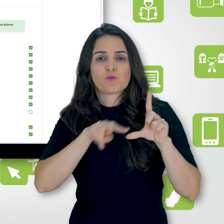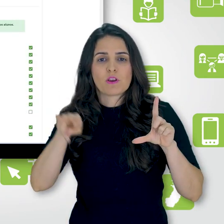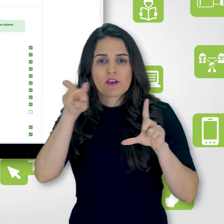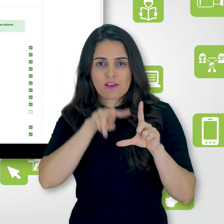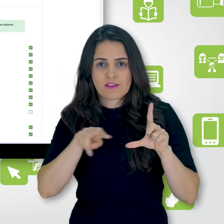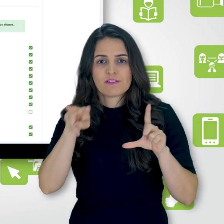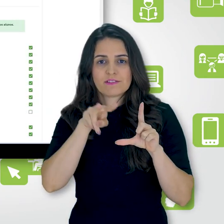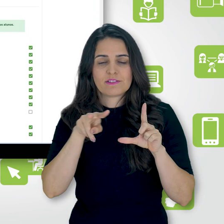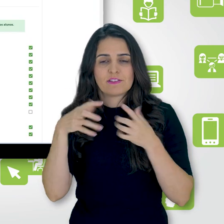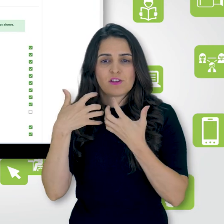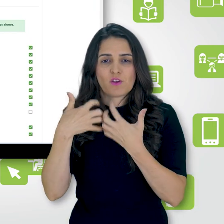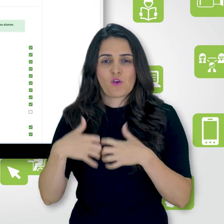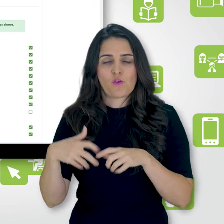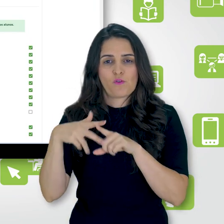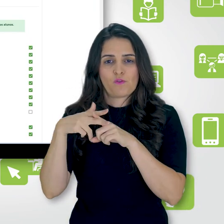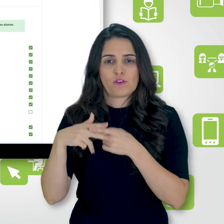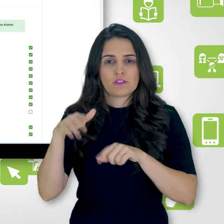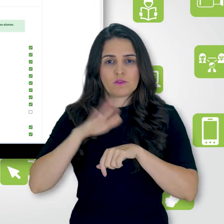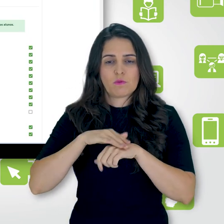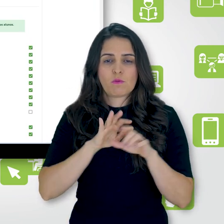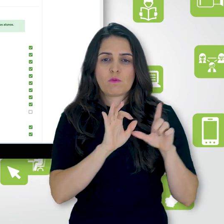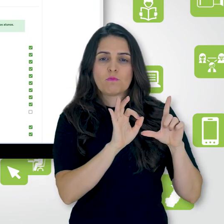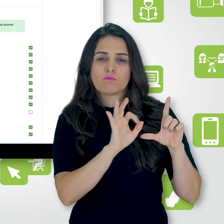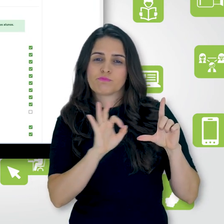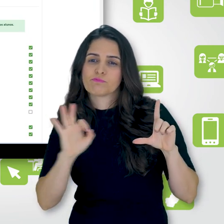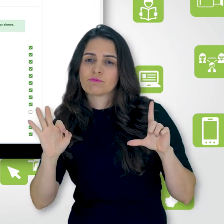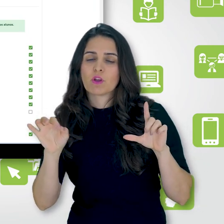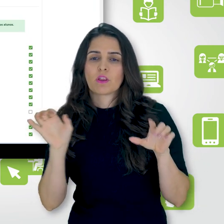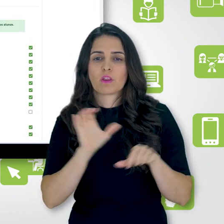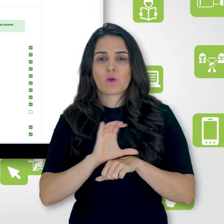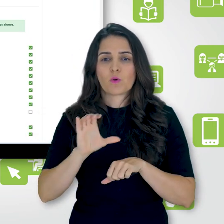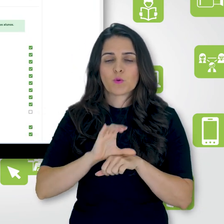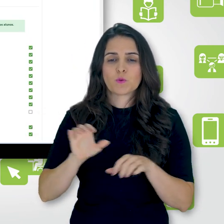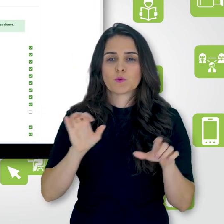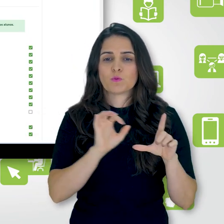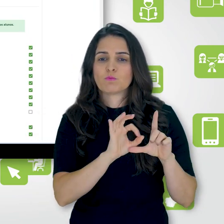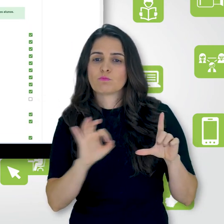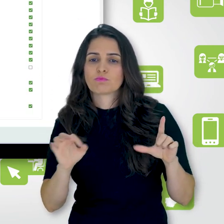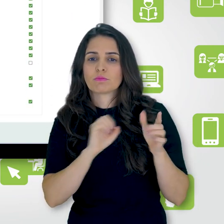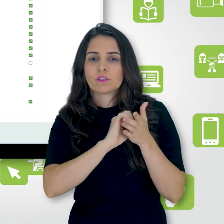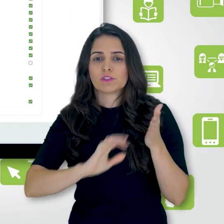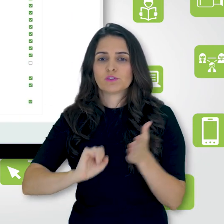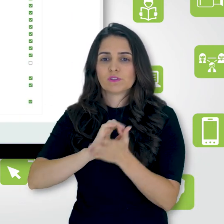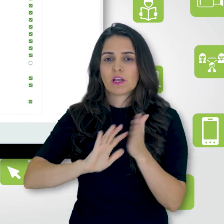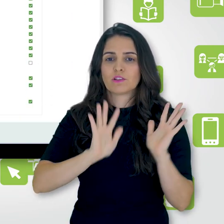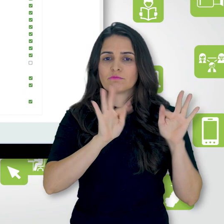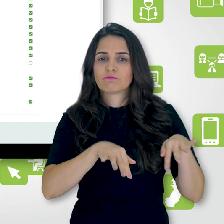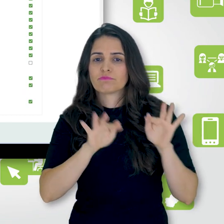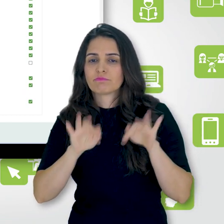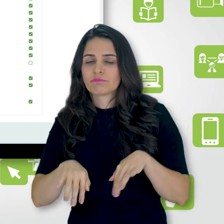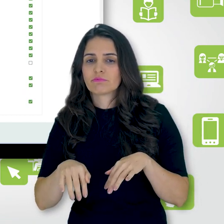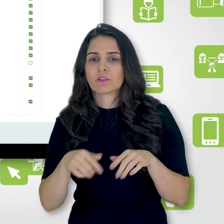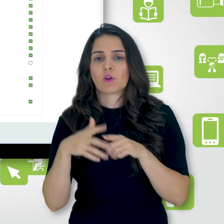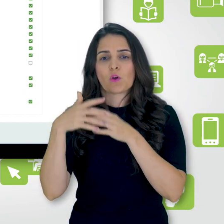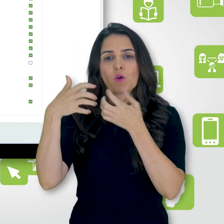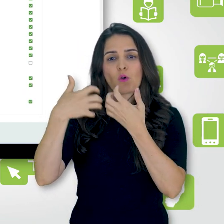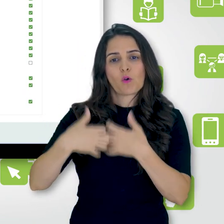quando a configuração do progresso de conclusão dessas atividades e recursos está